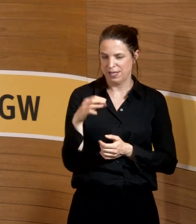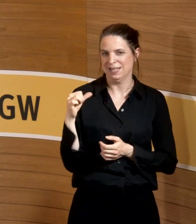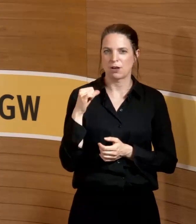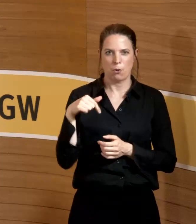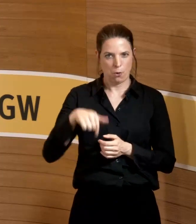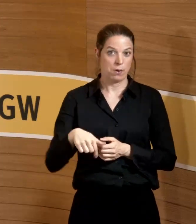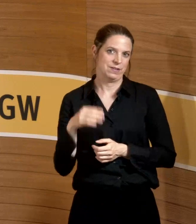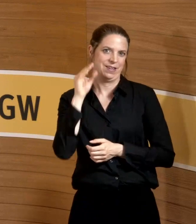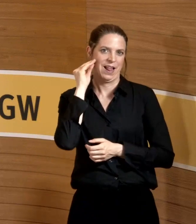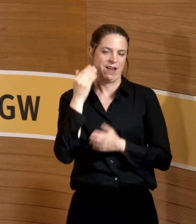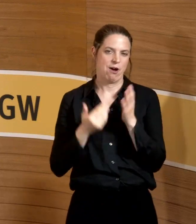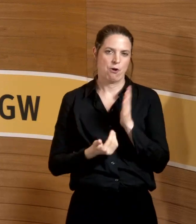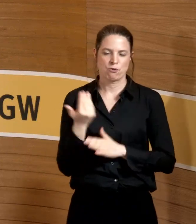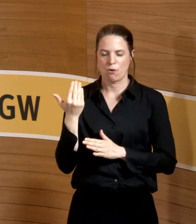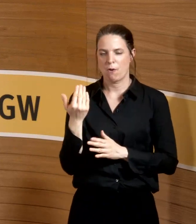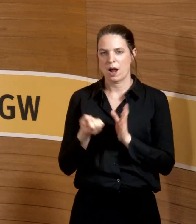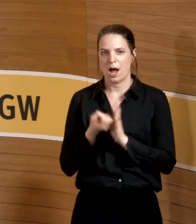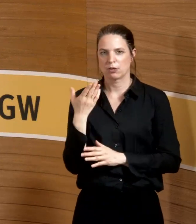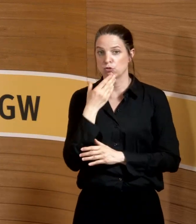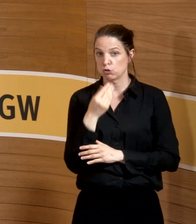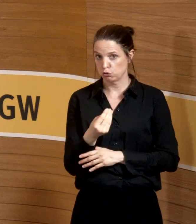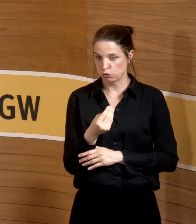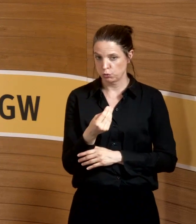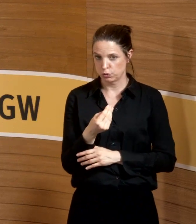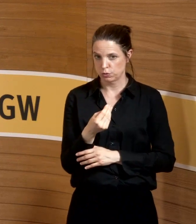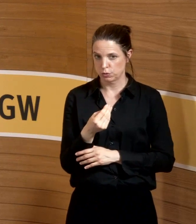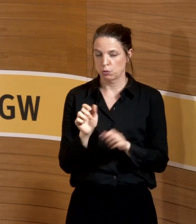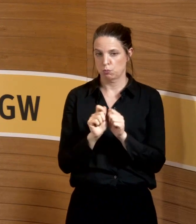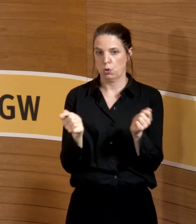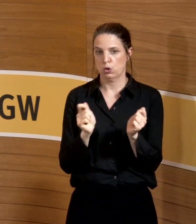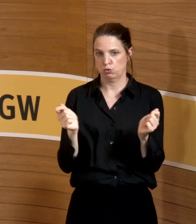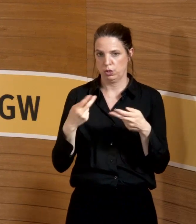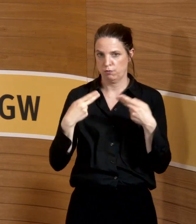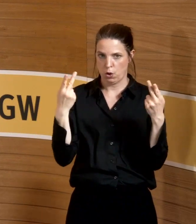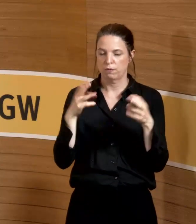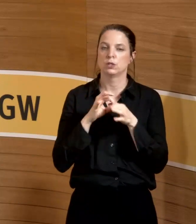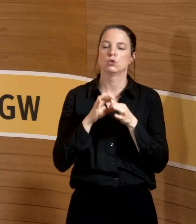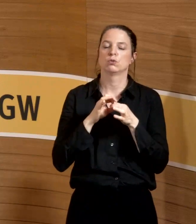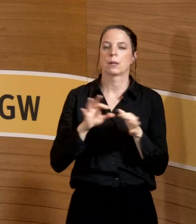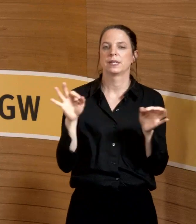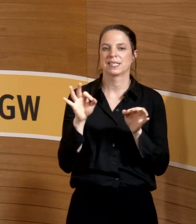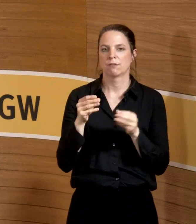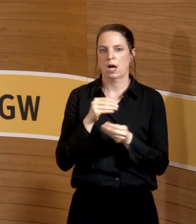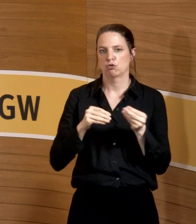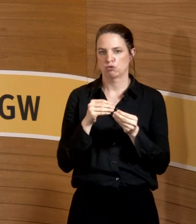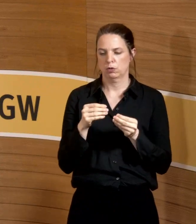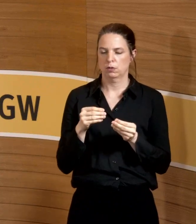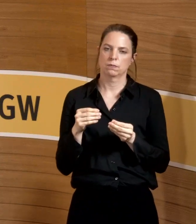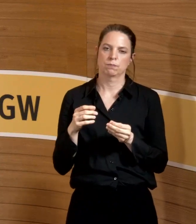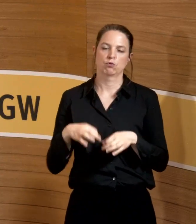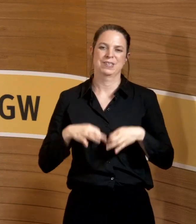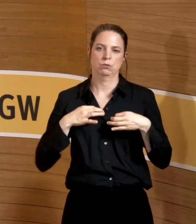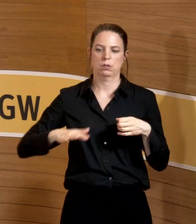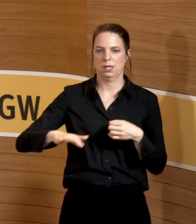auch heute erst gelernt, relativ aktuelle, schöne Broschüren zu Gefahrstoffen im Gesundheitswesen. Da muss ich dann auch noch mal